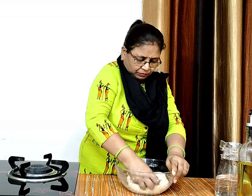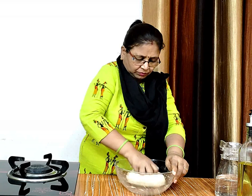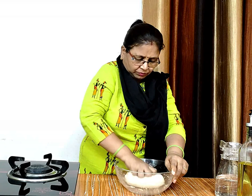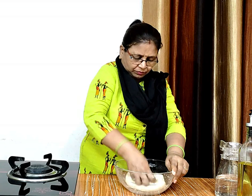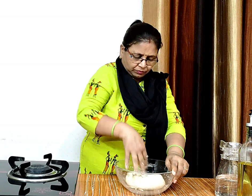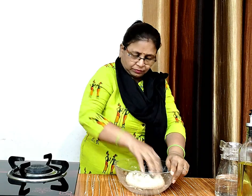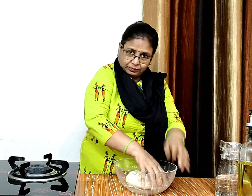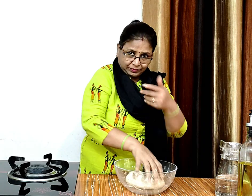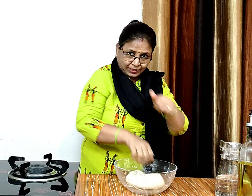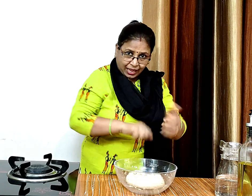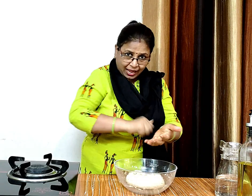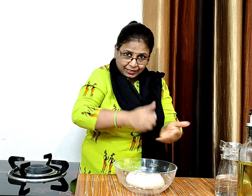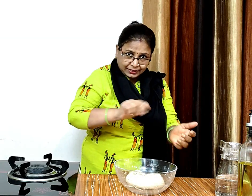डो बनकर तयार है